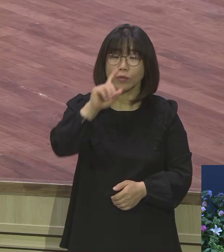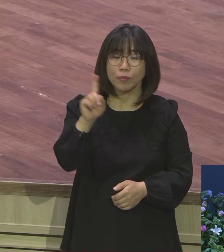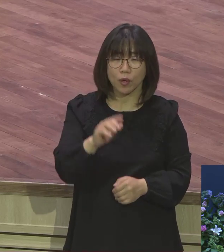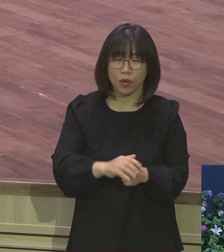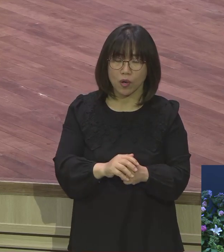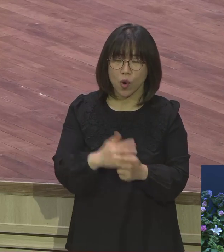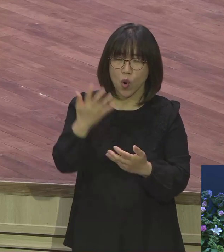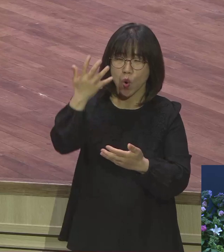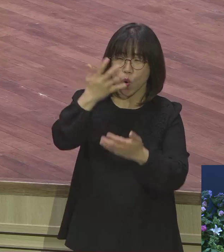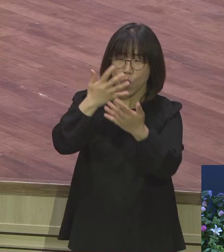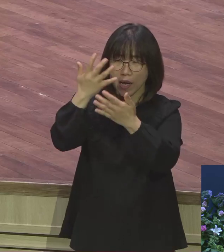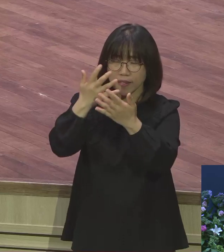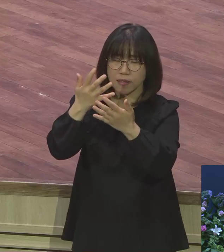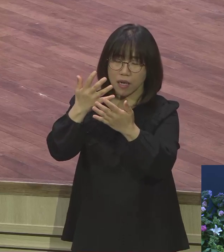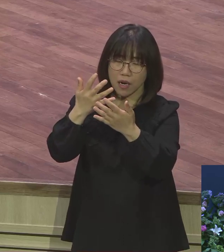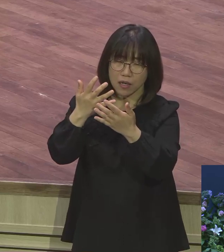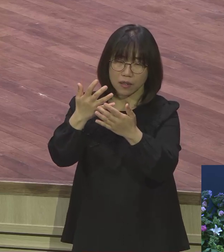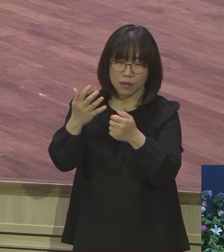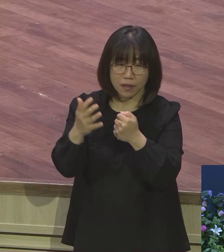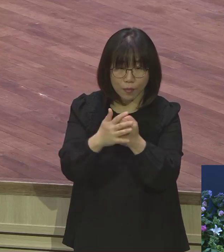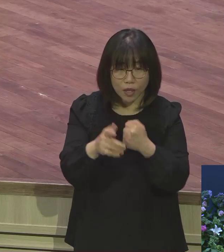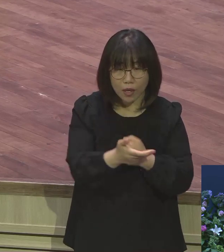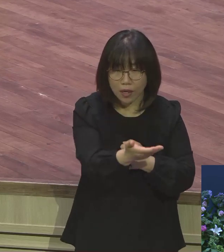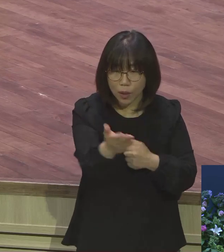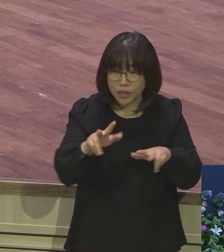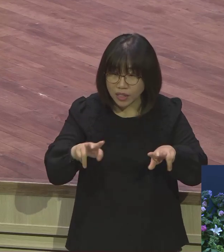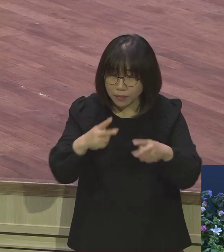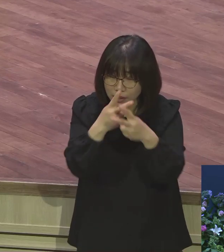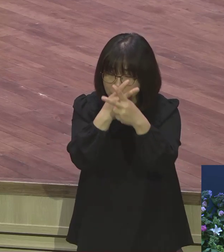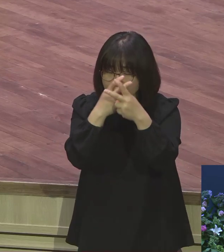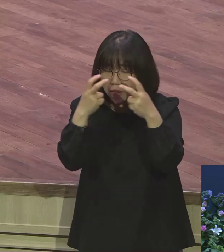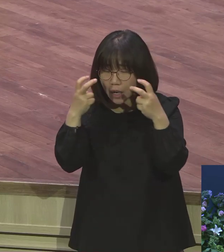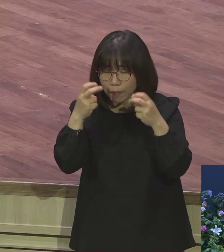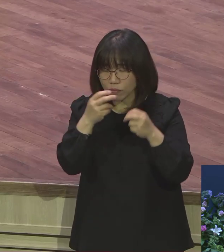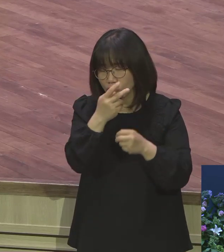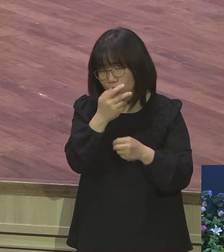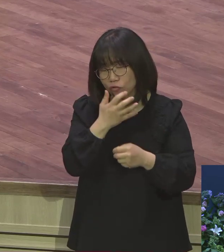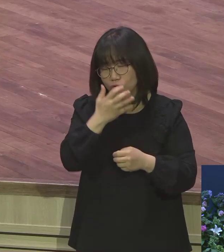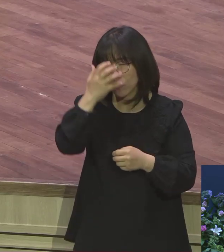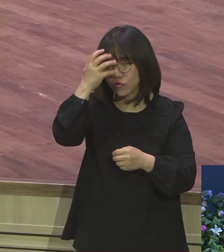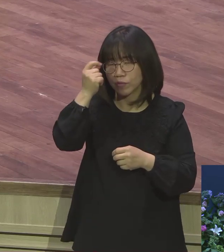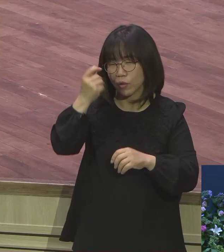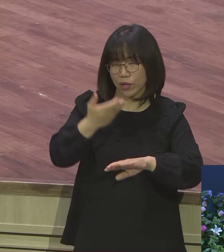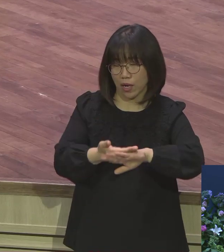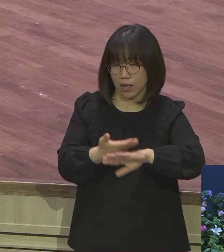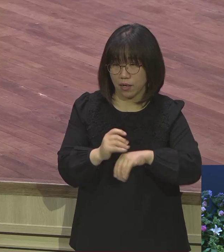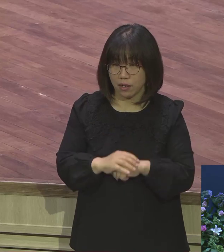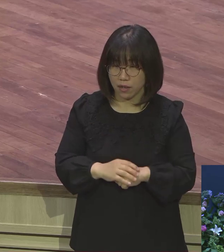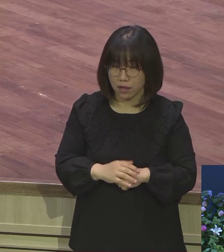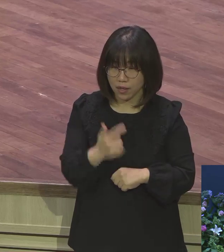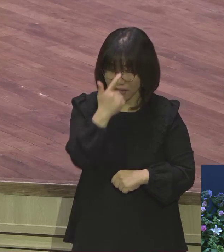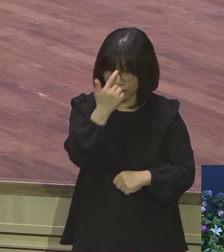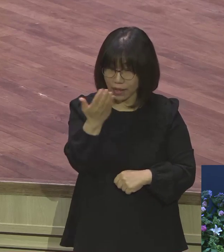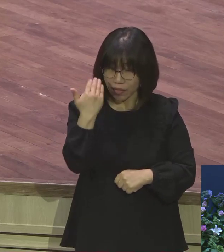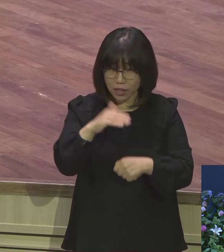말하지만 지금 여러분과는 꿈하고 달라요 그때는 성경이 없었어요 성경이 없었기 때문에 하나님의 꿈을 통해서